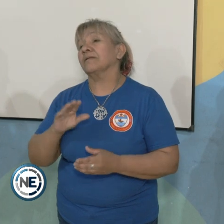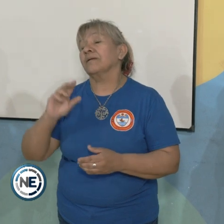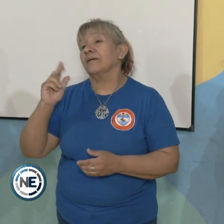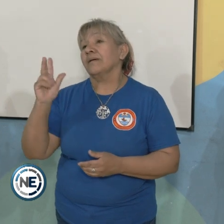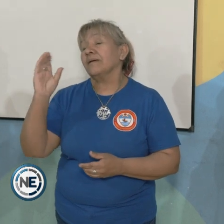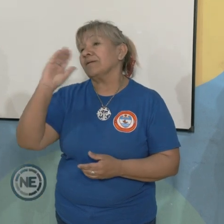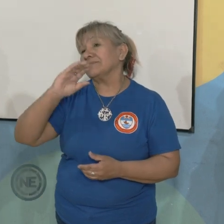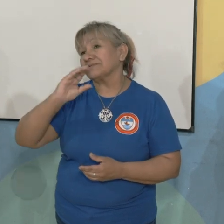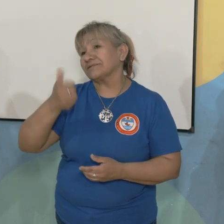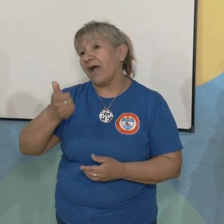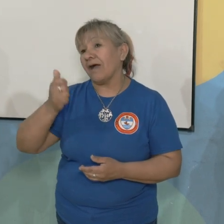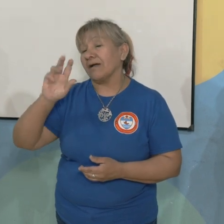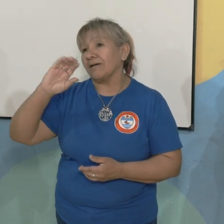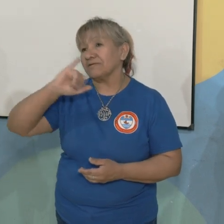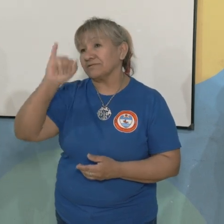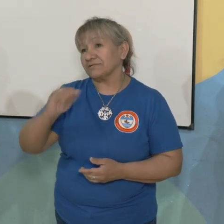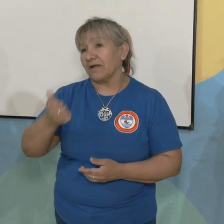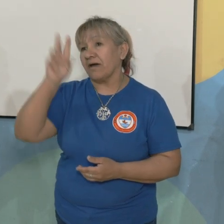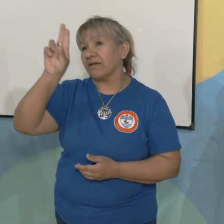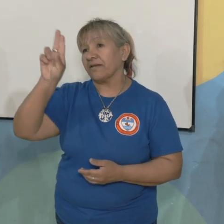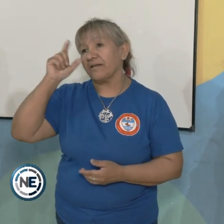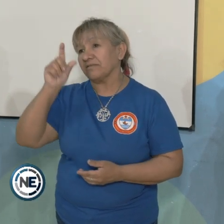y Chazarreta.